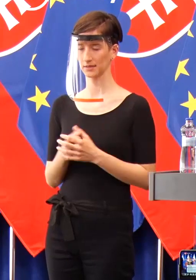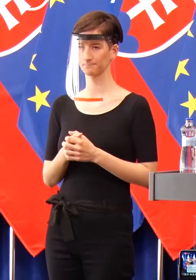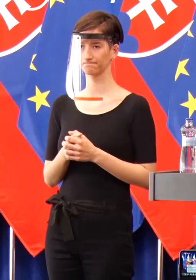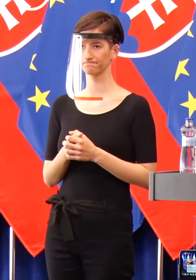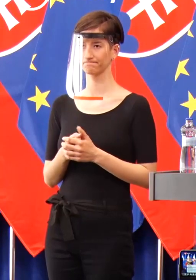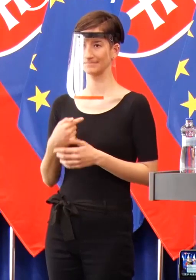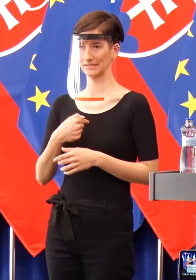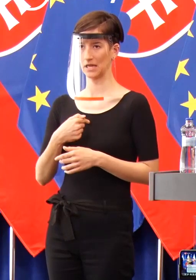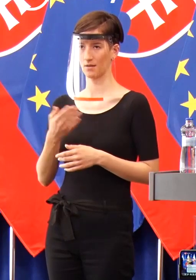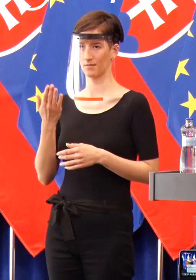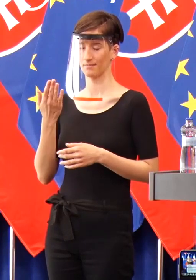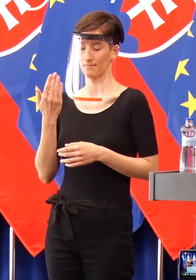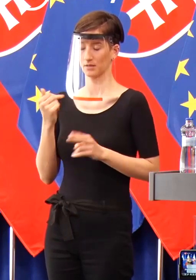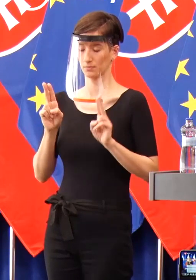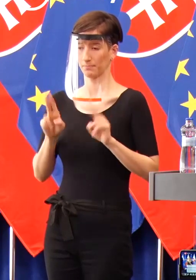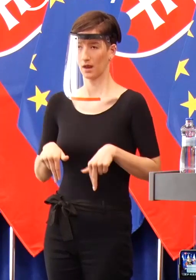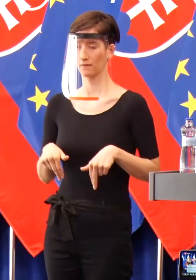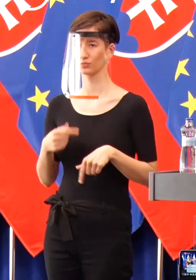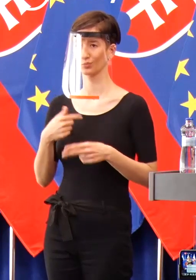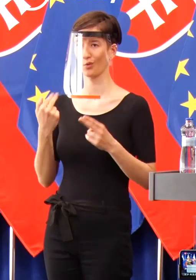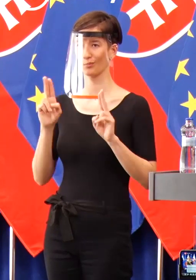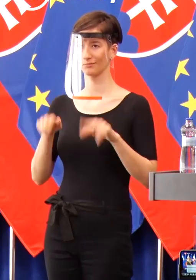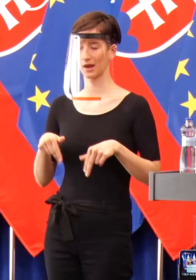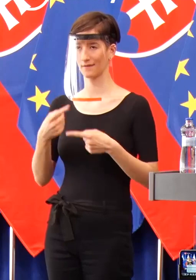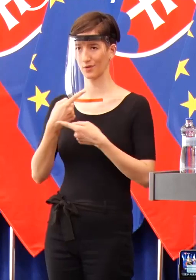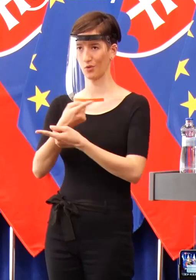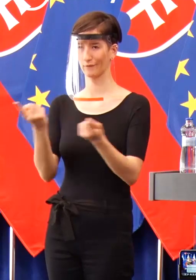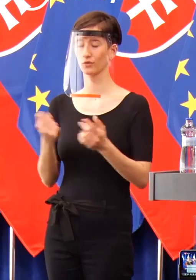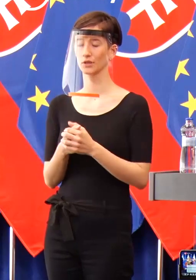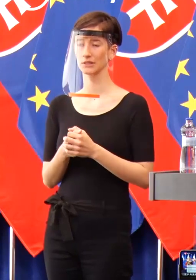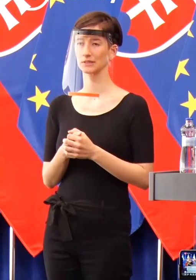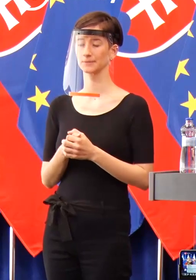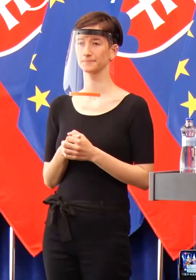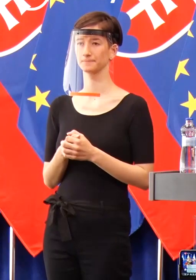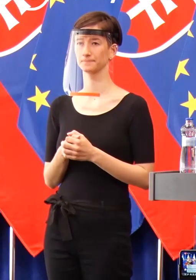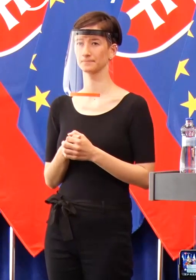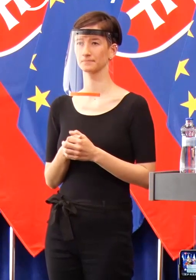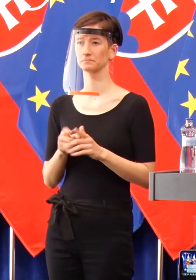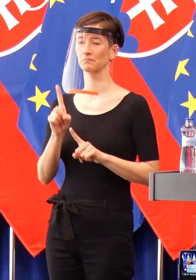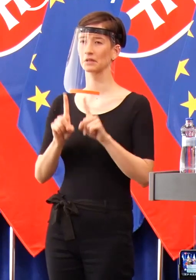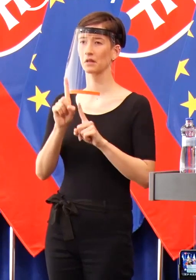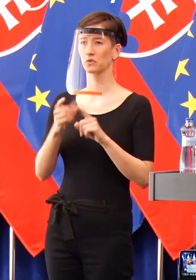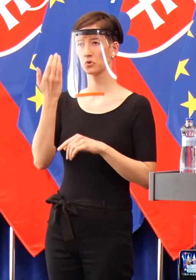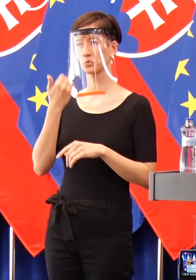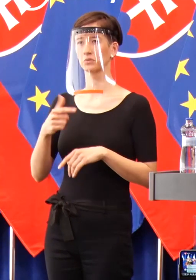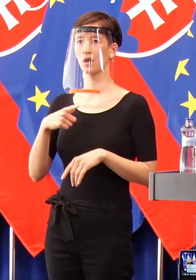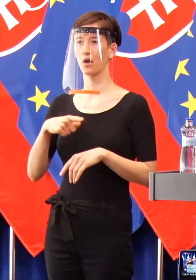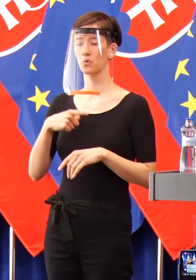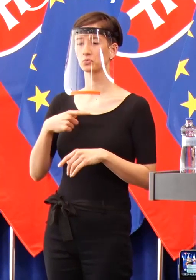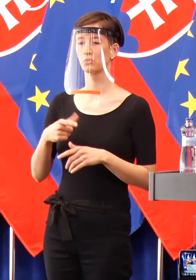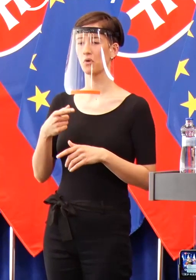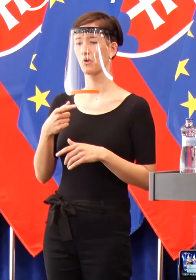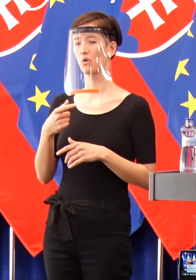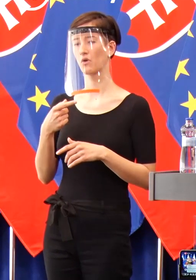Nemám z toho radosť. Možno mnohí z nás ako niekedy lutujú, že chvíľu, kedy musia povedať, čo mal som